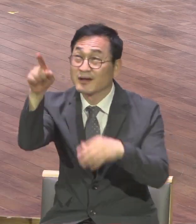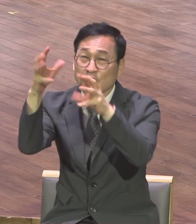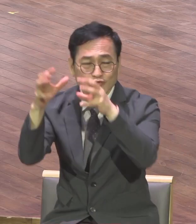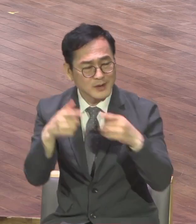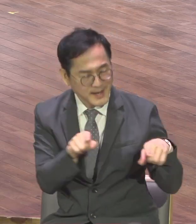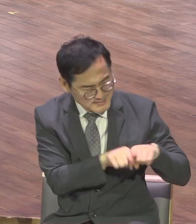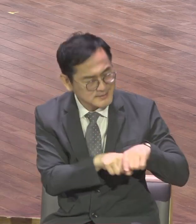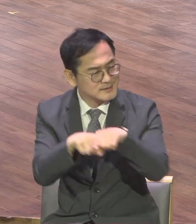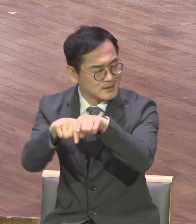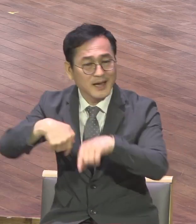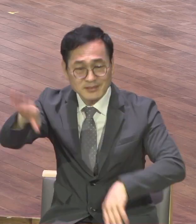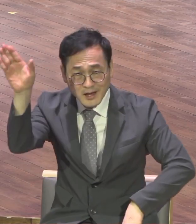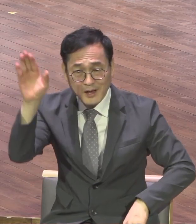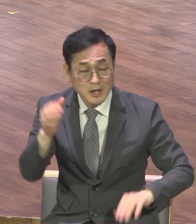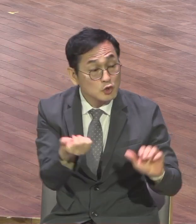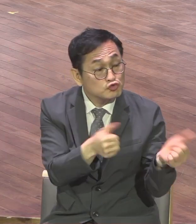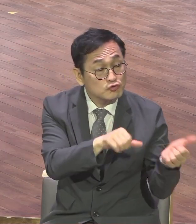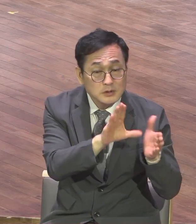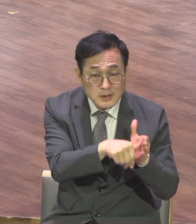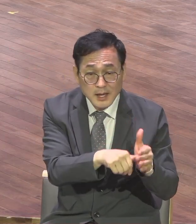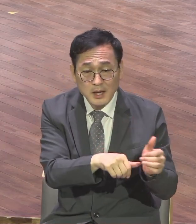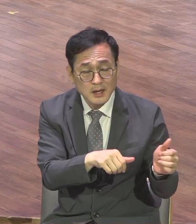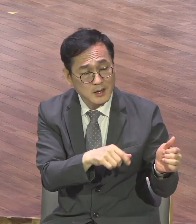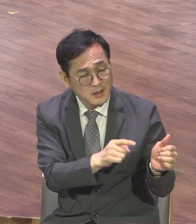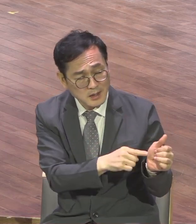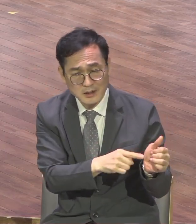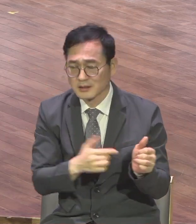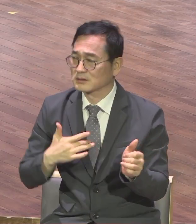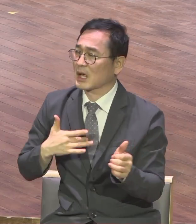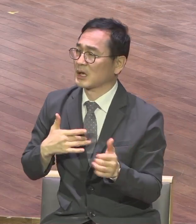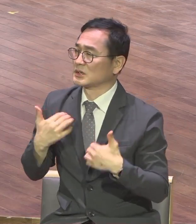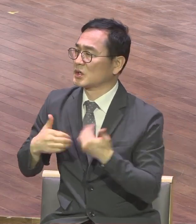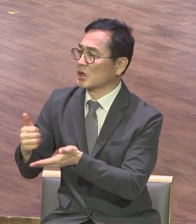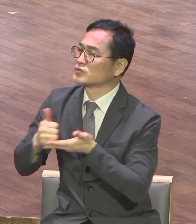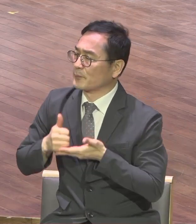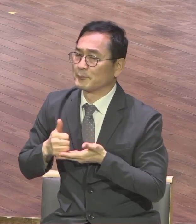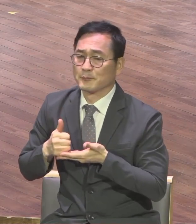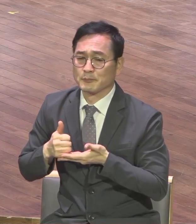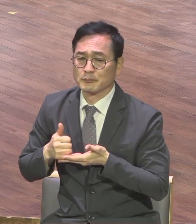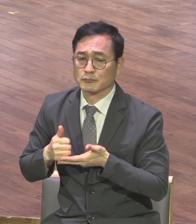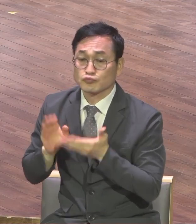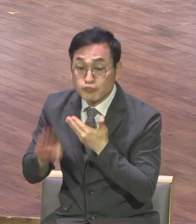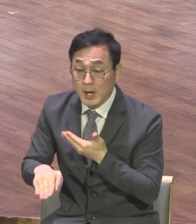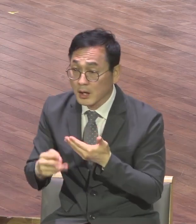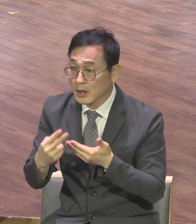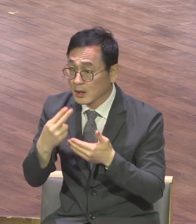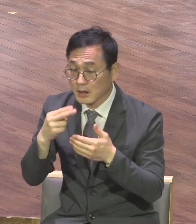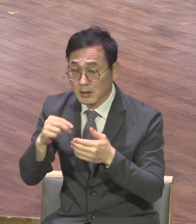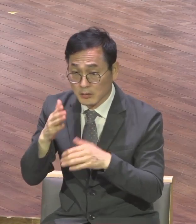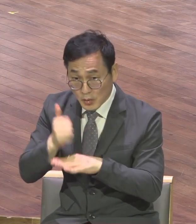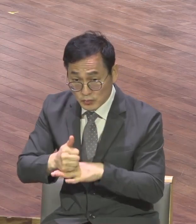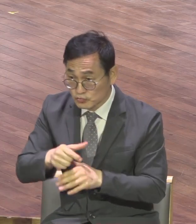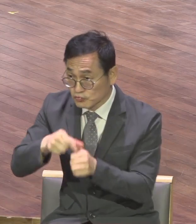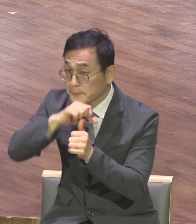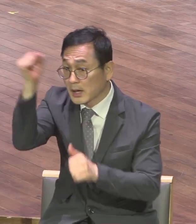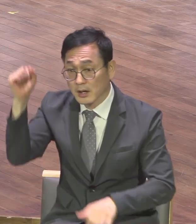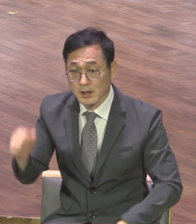죽어가면서 예수 믿으면 구원 받는다니까 그런데 살아있을 때 왜 구원 못 받아 여러분